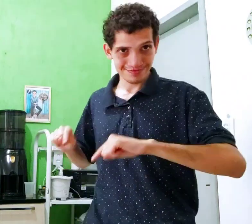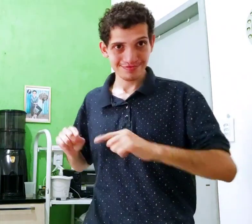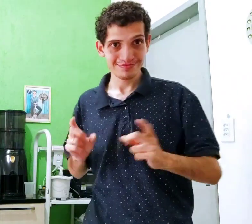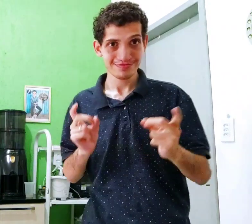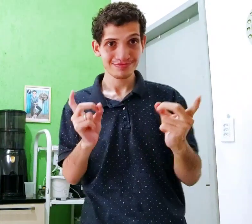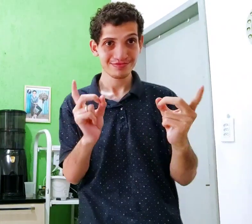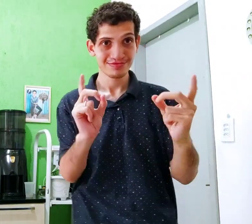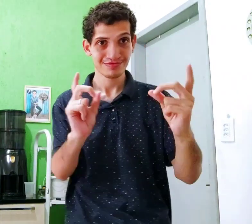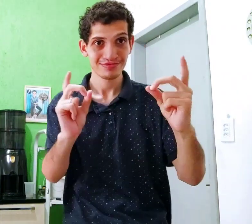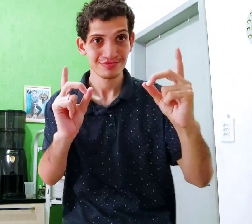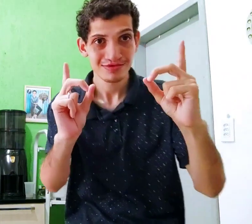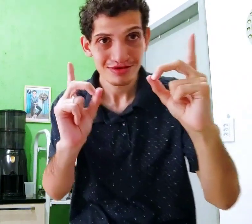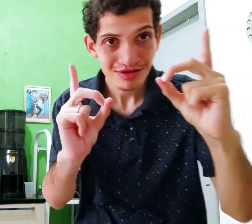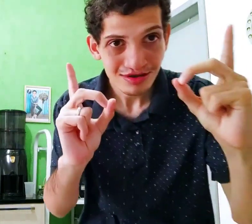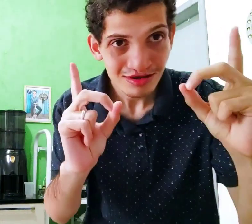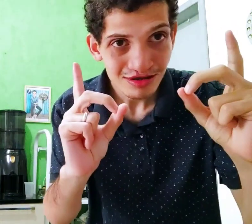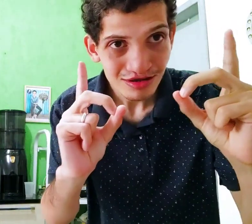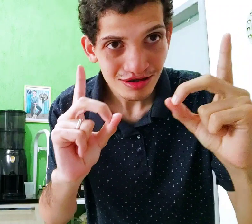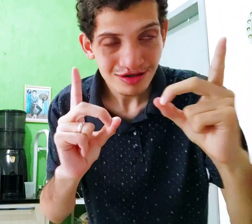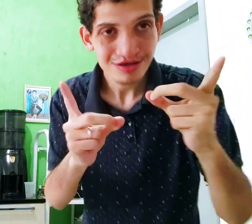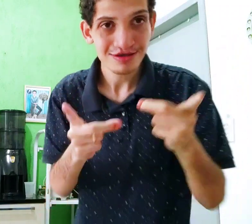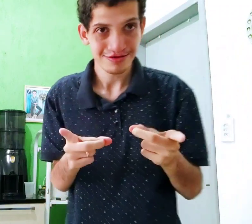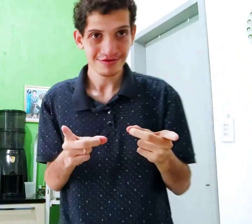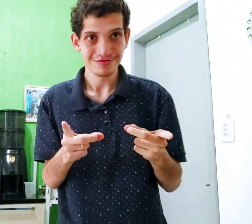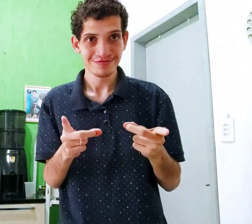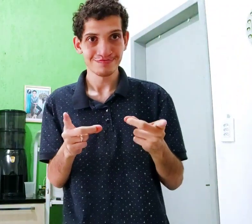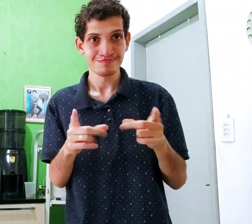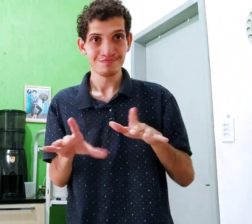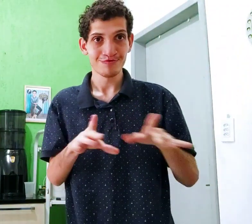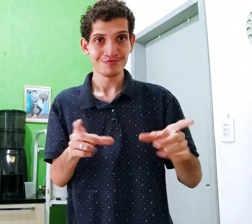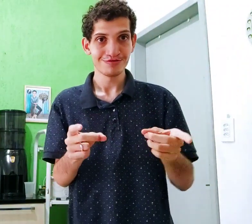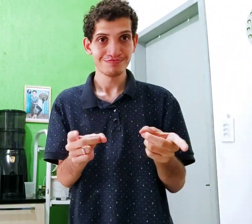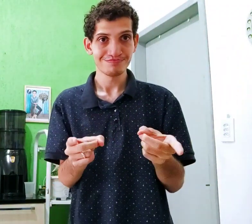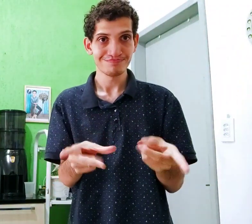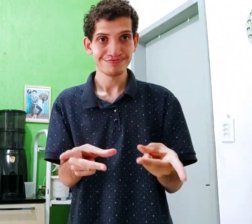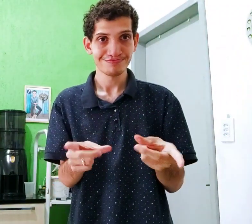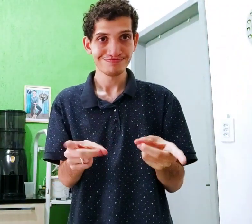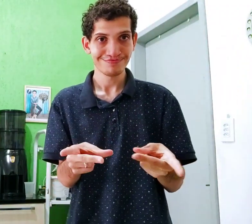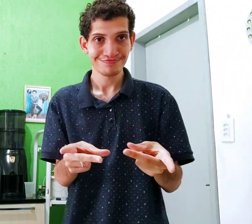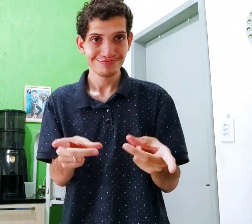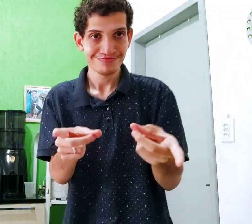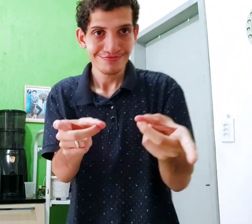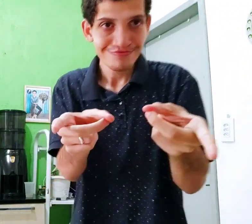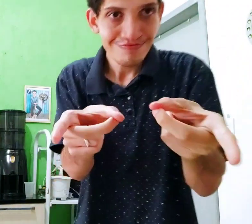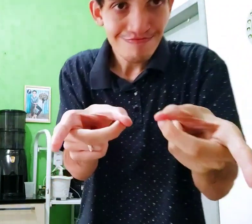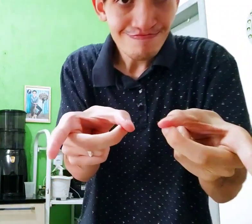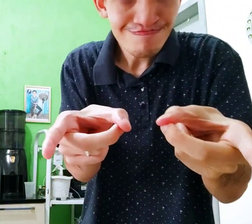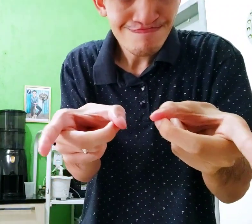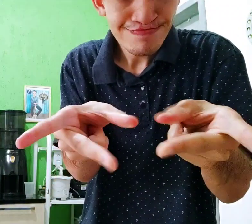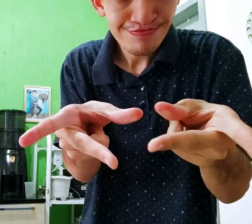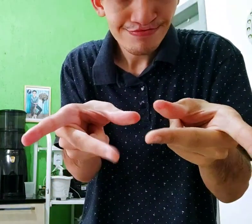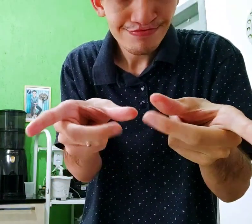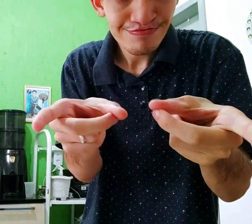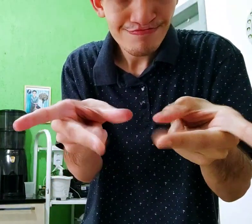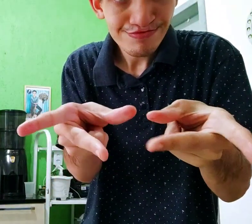e o de baixo está nessa posição, ó e a movimentação é essa. Veja,